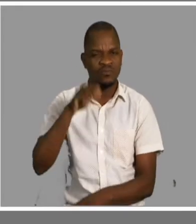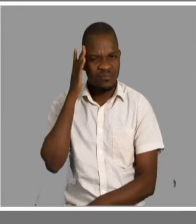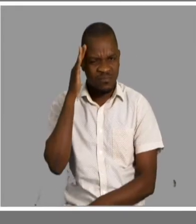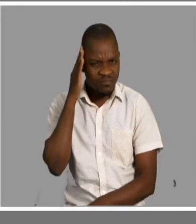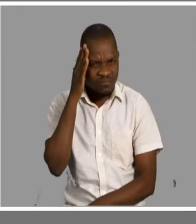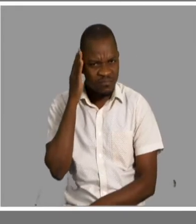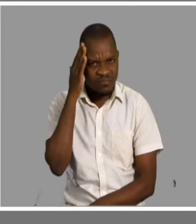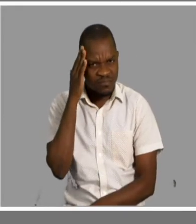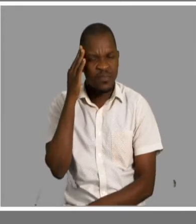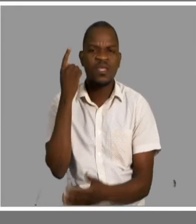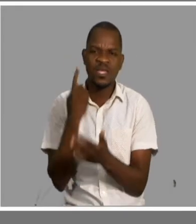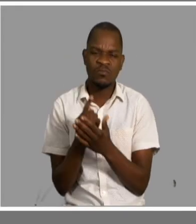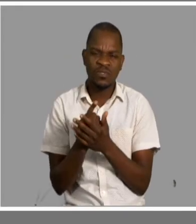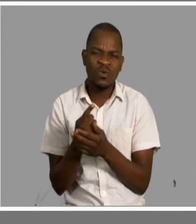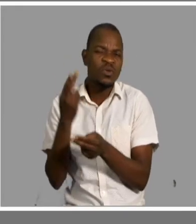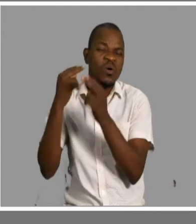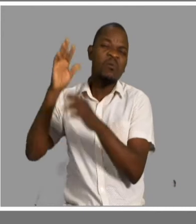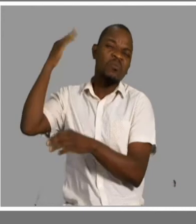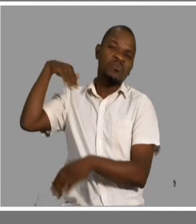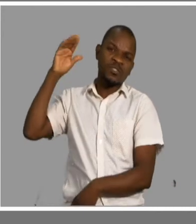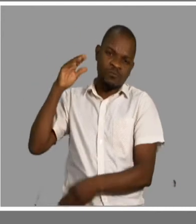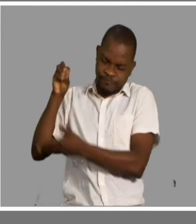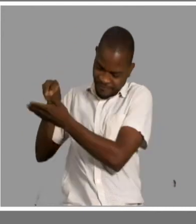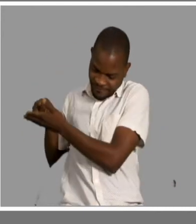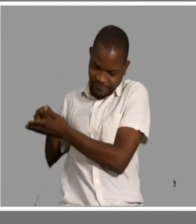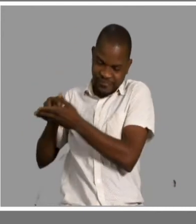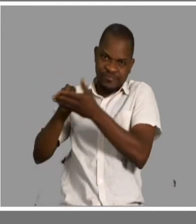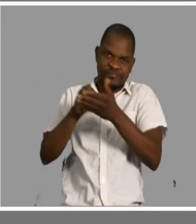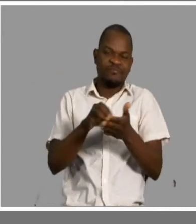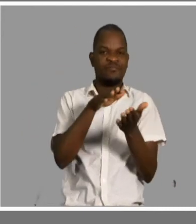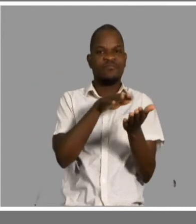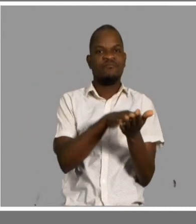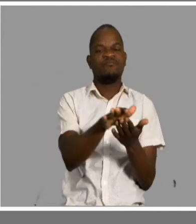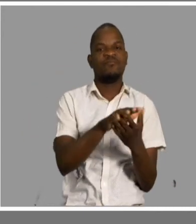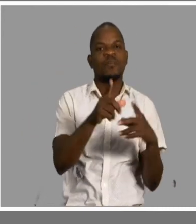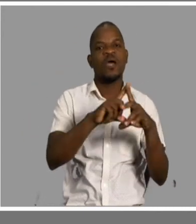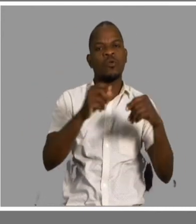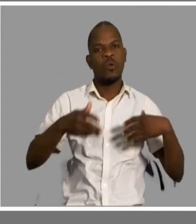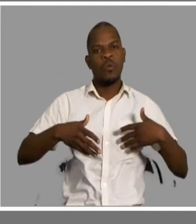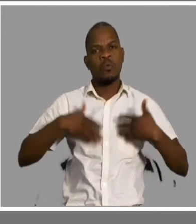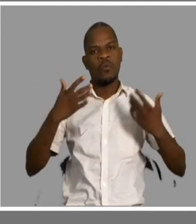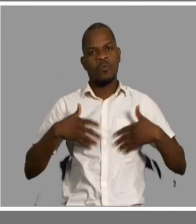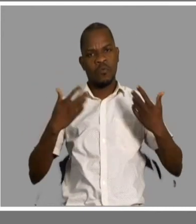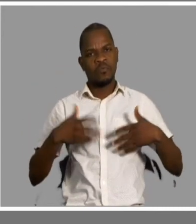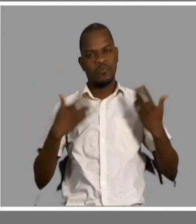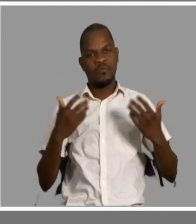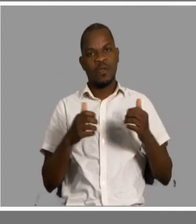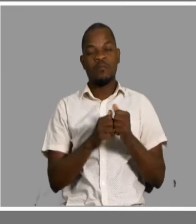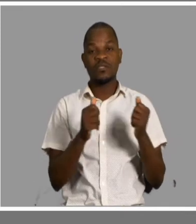que é o momento de, se calhar, rebuscarmos, voltarmos a contar as histórias de nossas crianças, histórias da alegria e histórias que possam contribuir